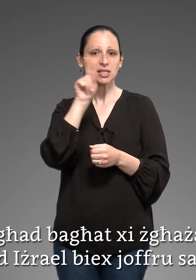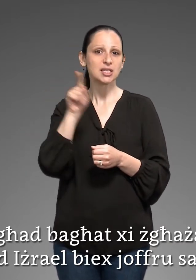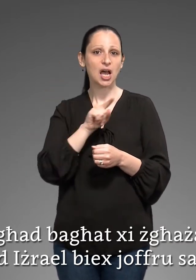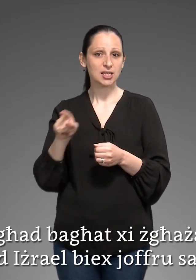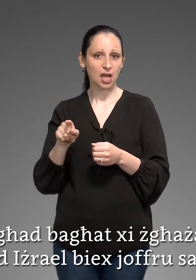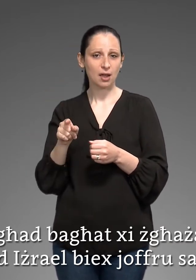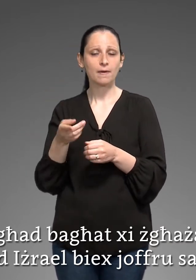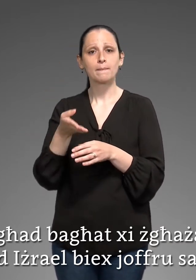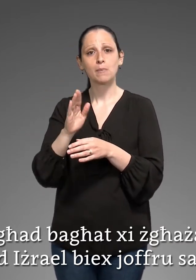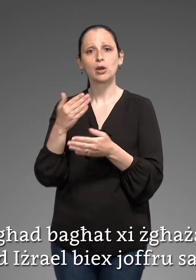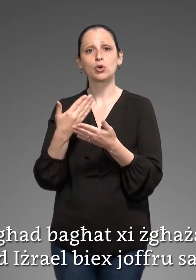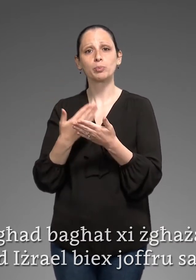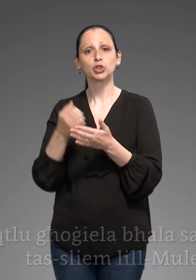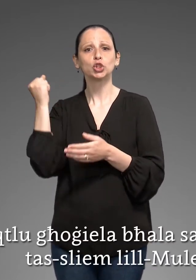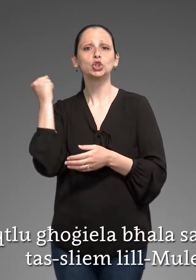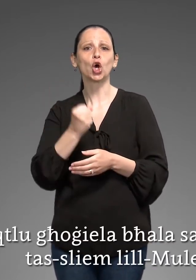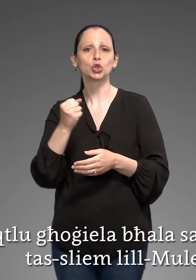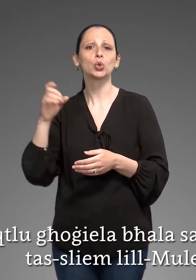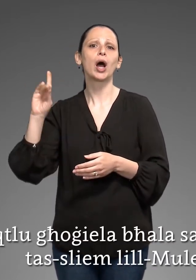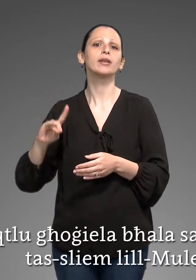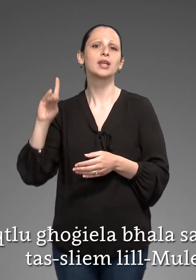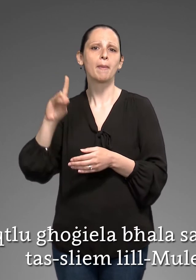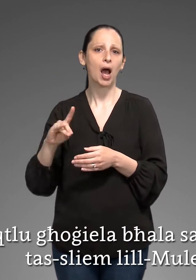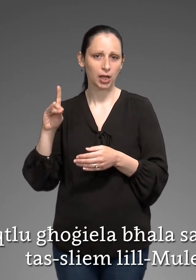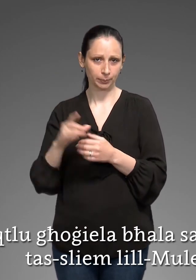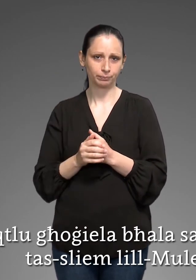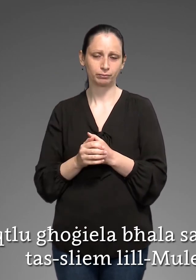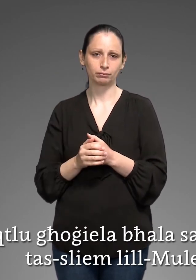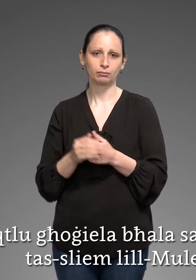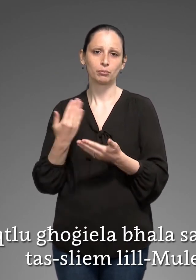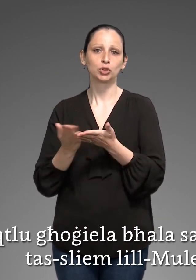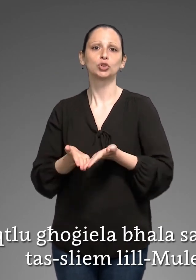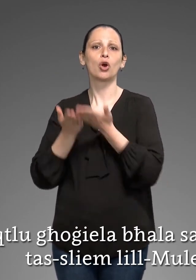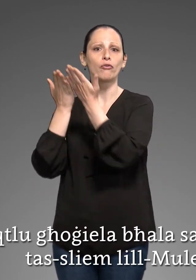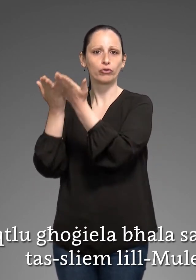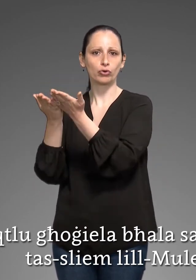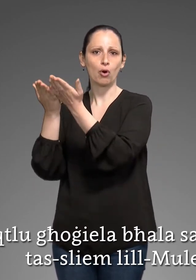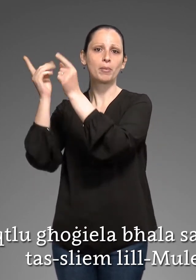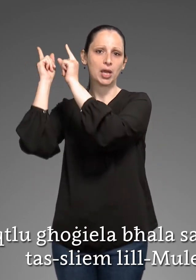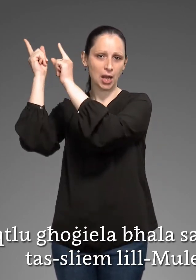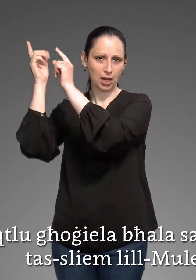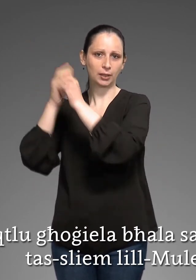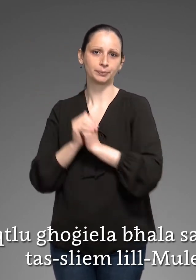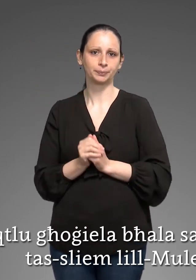Bixofru saggri fitxi u juqtlu uħġi La' bħala saggri fitxi taslim l-mulej